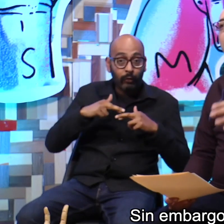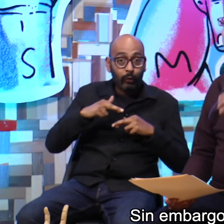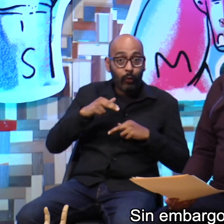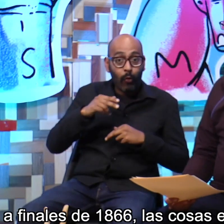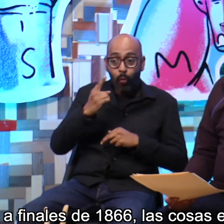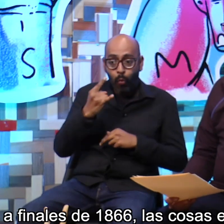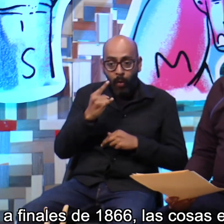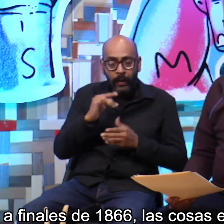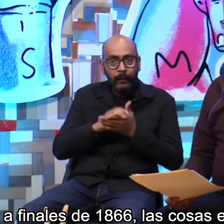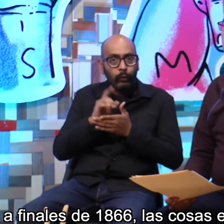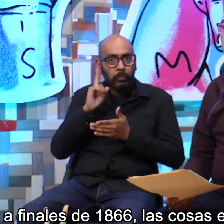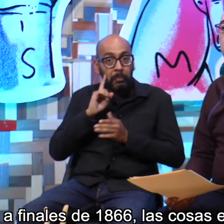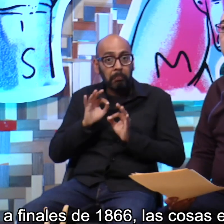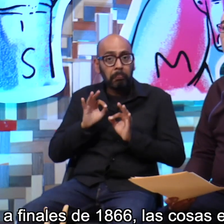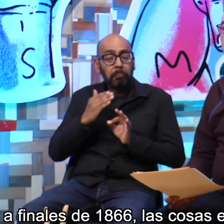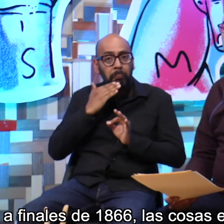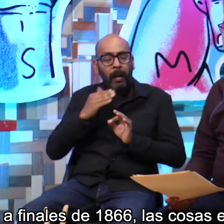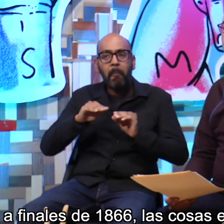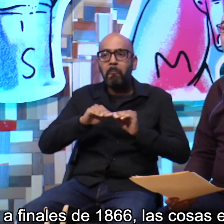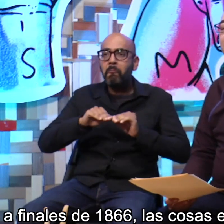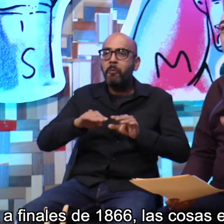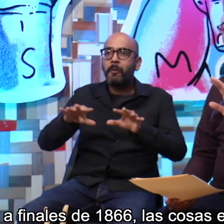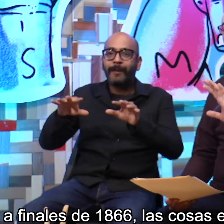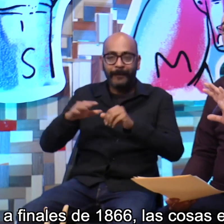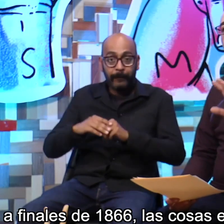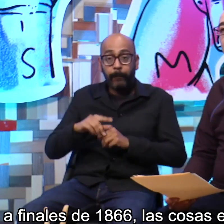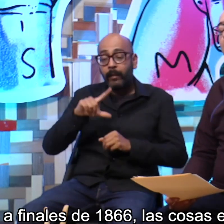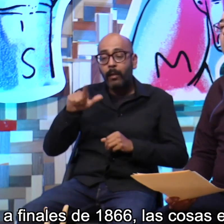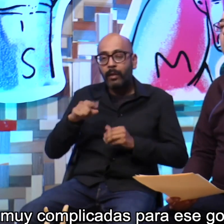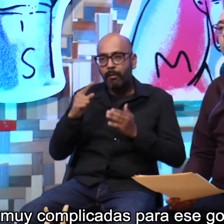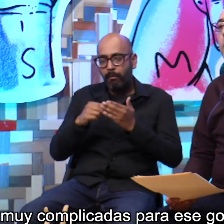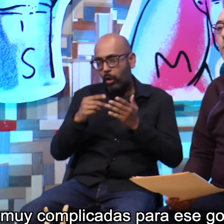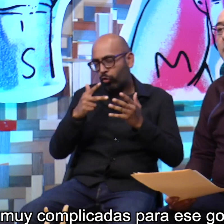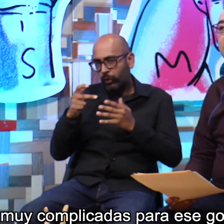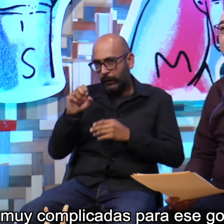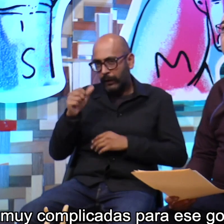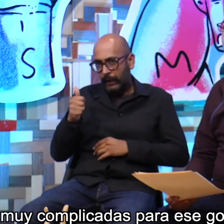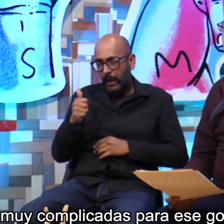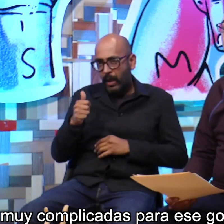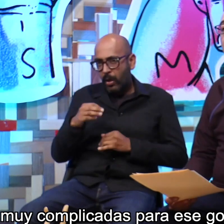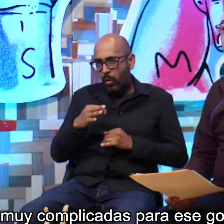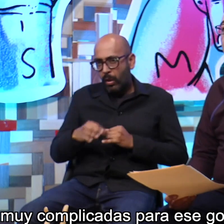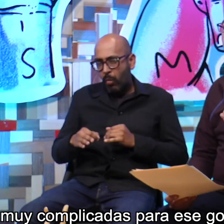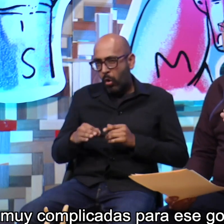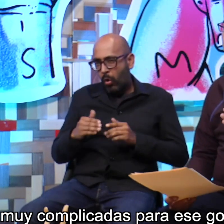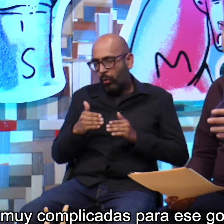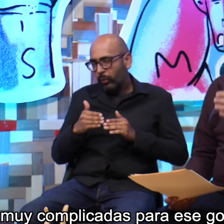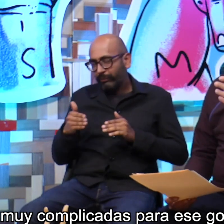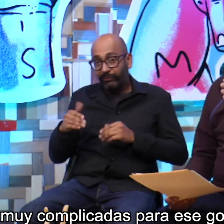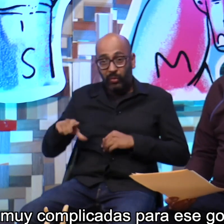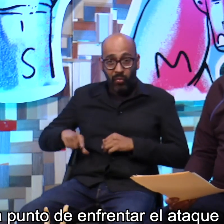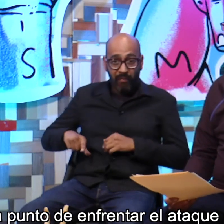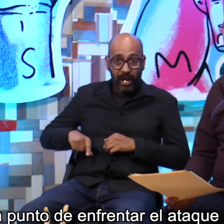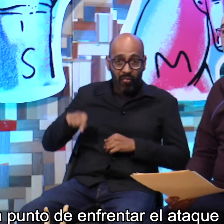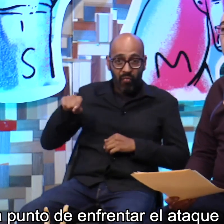embargo a finales de 1866 las cosas estaban realmente muy complicadas para ese gobierno que estaba a punto